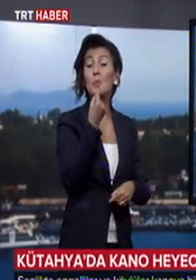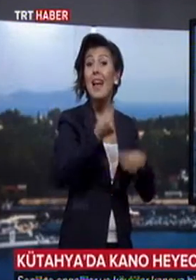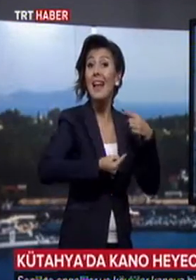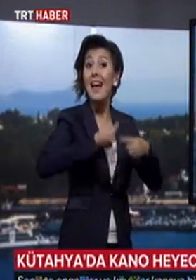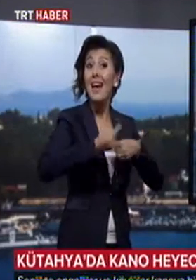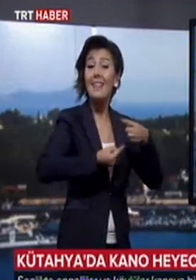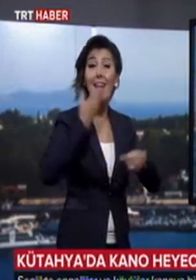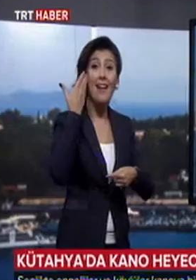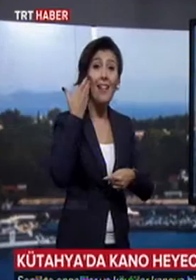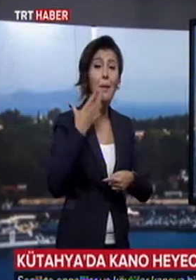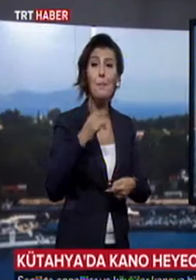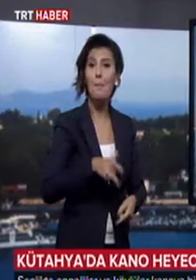Çok memnun kaldım.